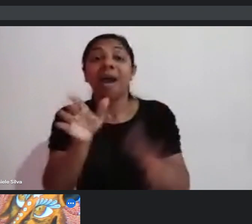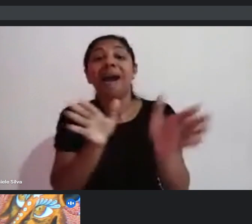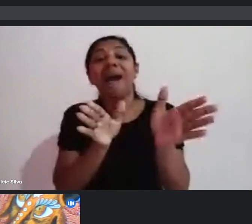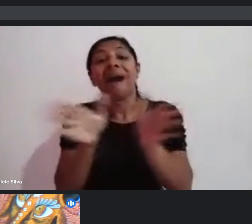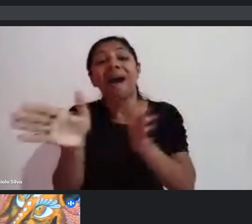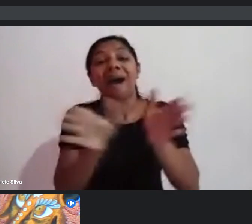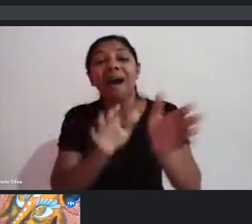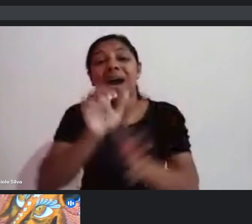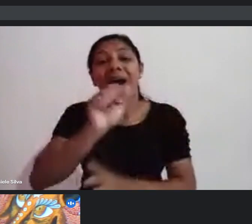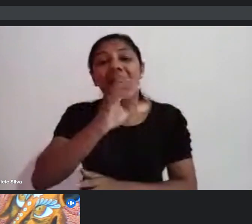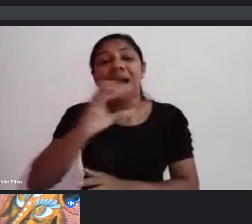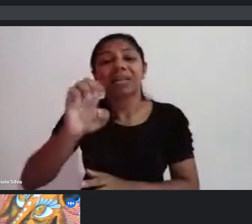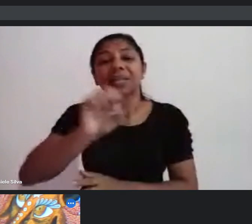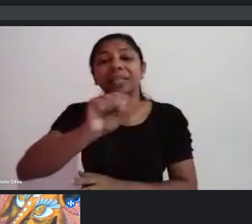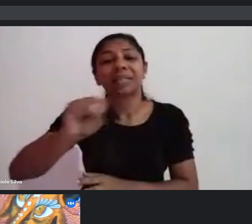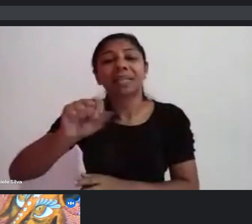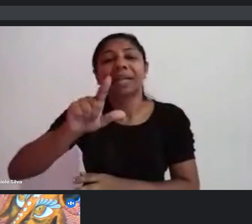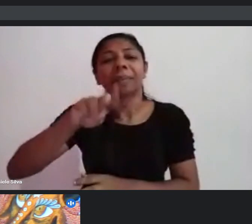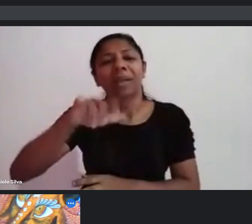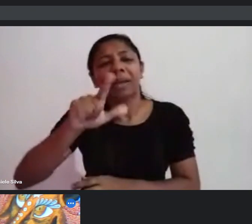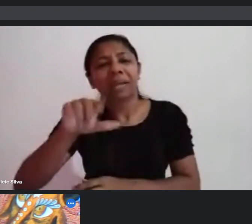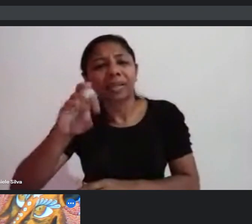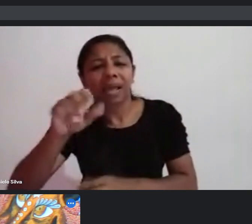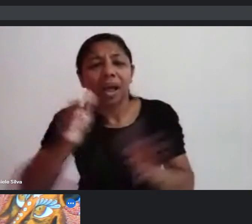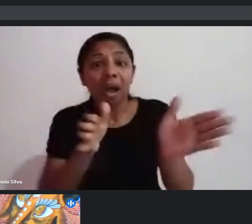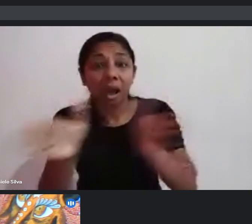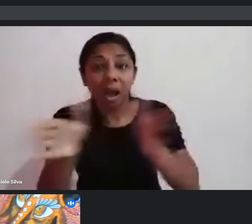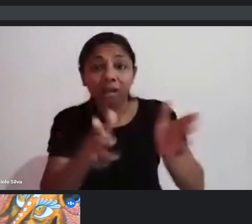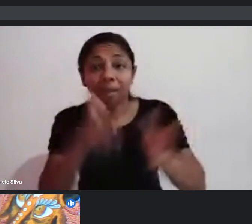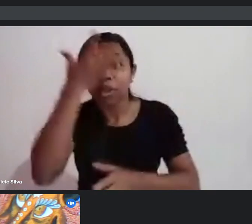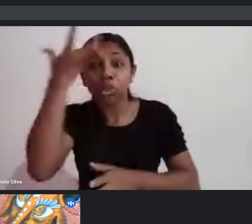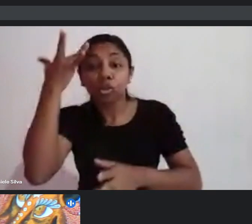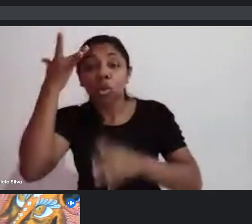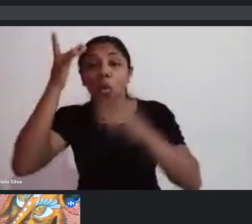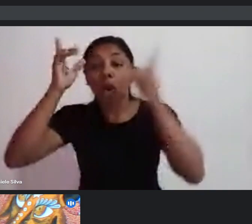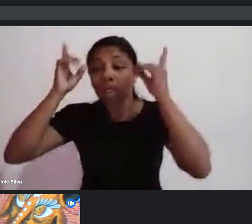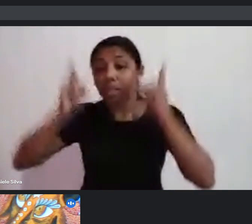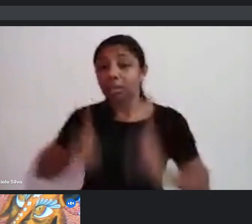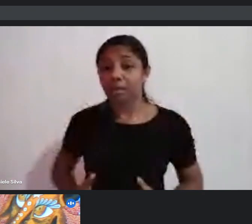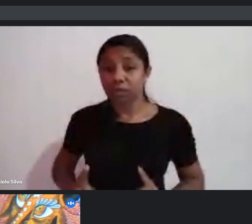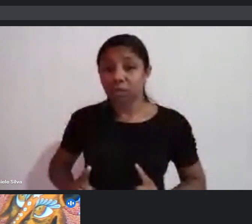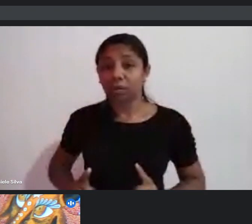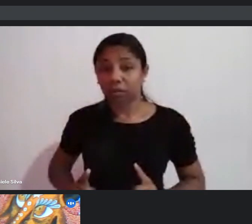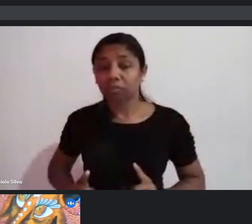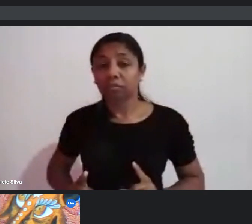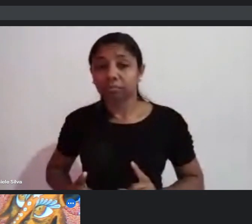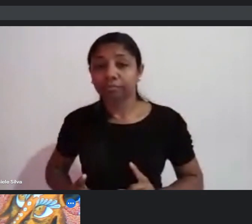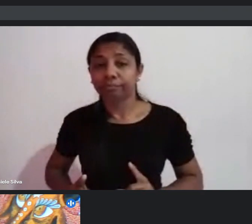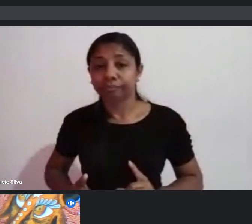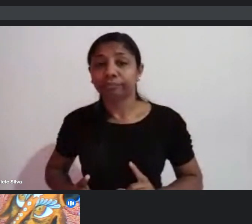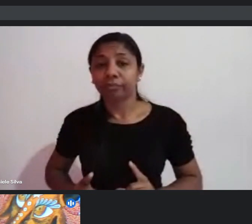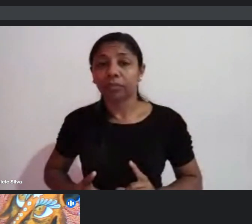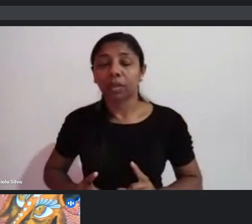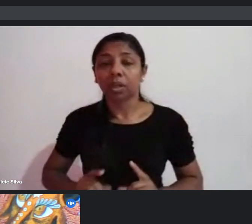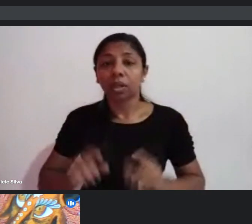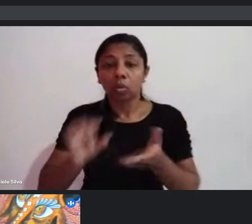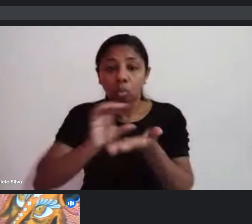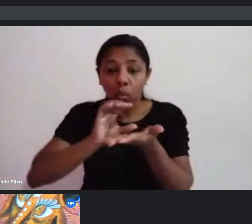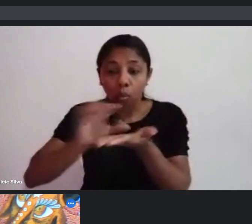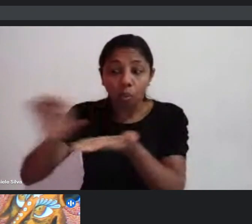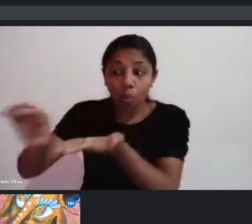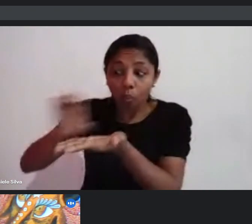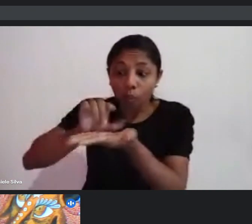é para a inclusão de pessoas com deficiência. E, para isso, no mínimo, 10% do valor dos